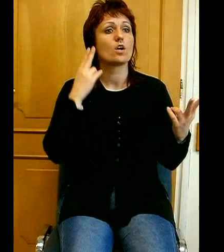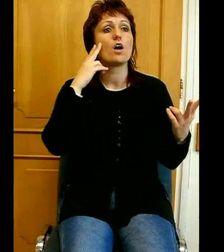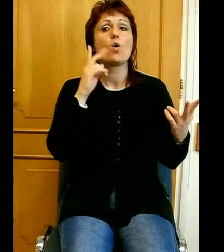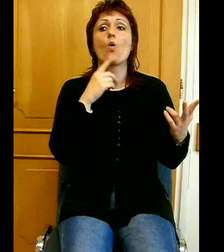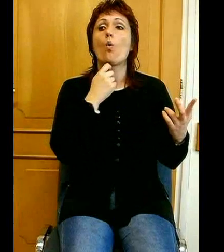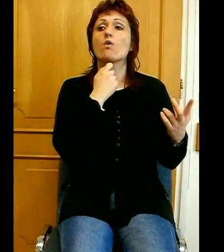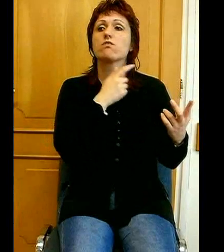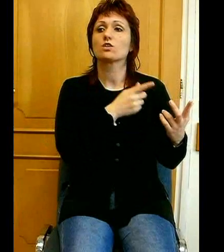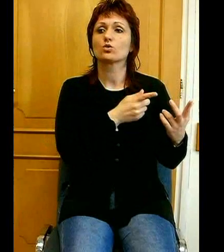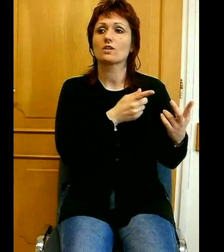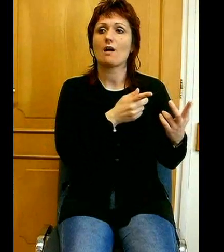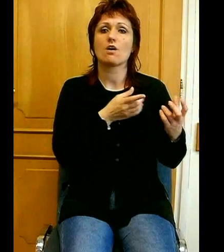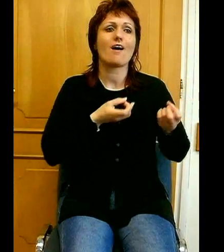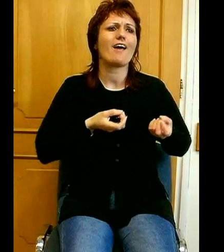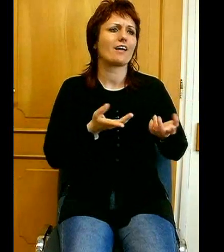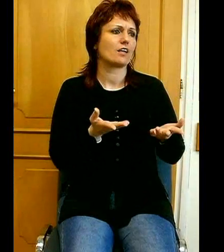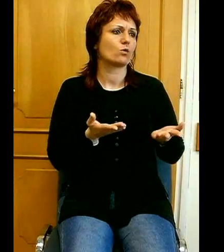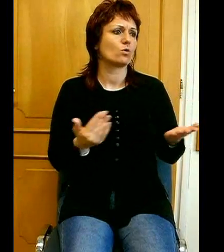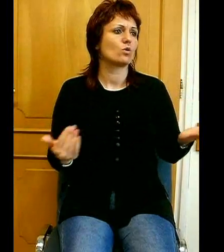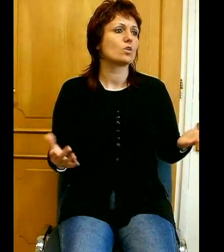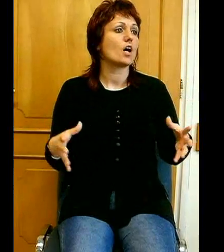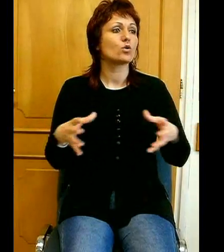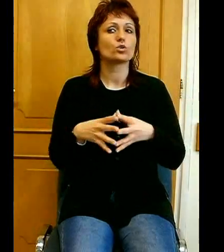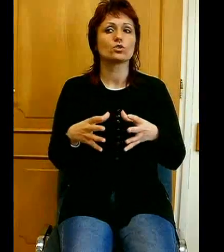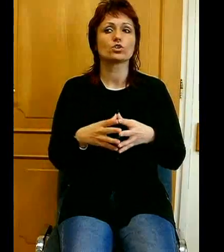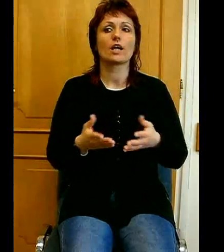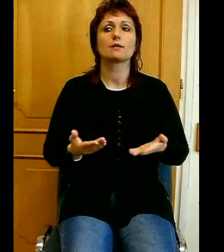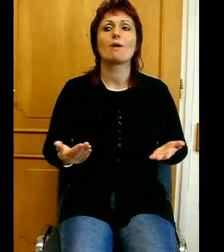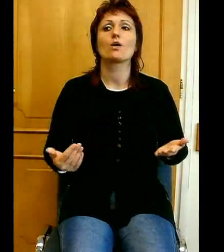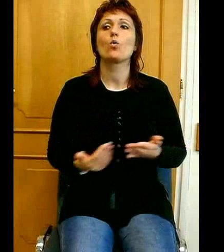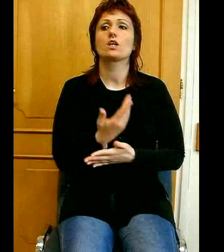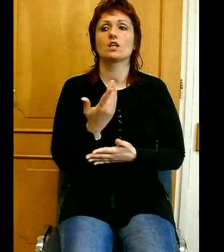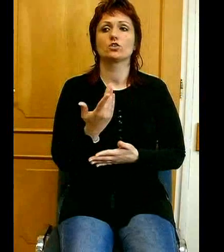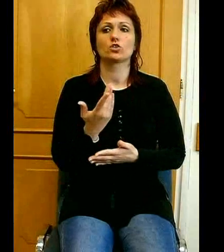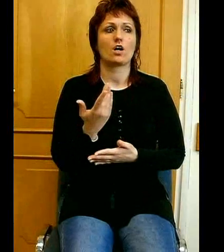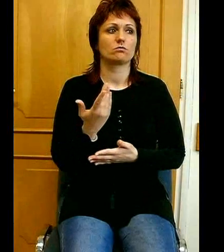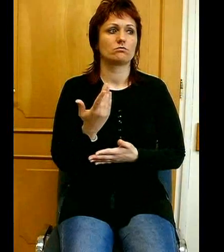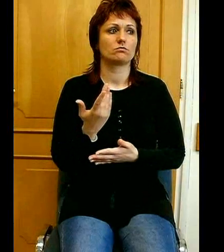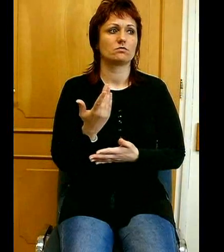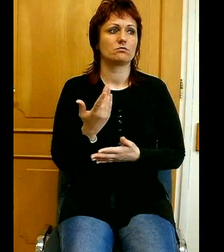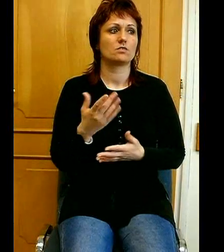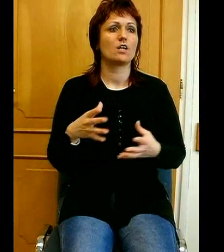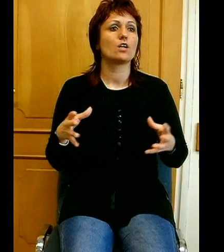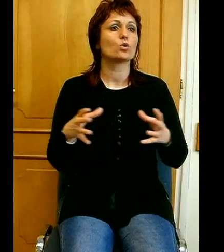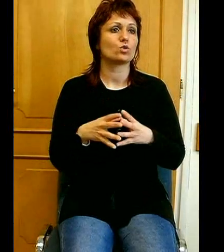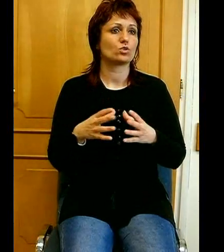mi úrunk a közösséget, a közösséget vele, a közösséget az összetartozást tudatot a